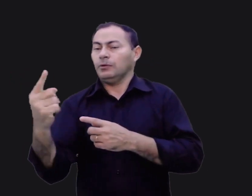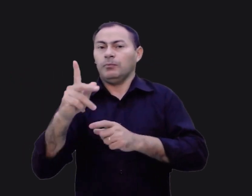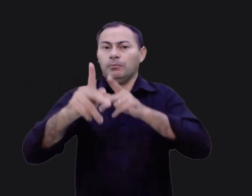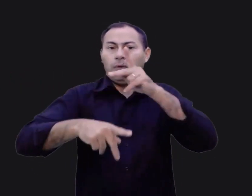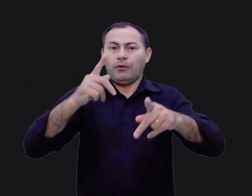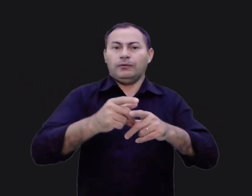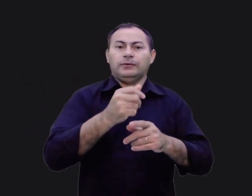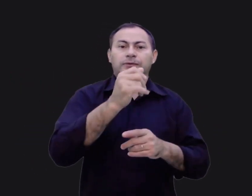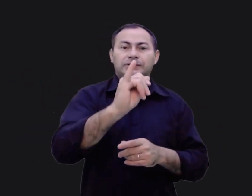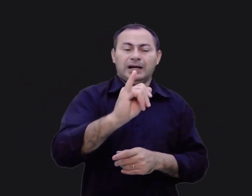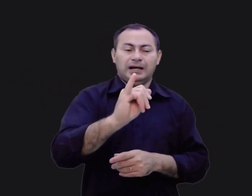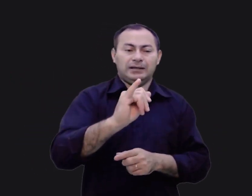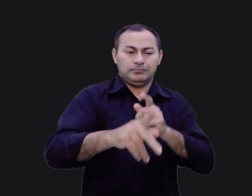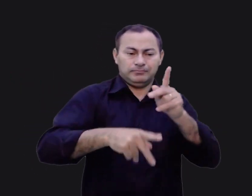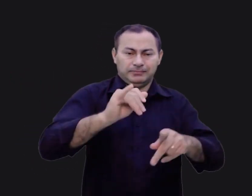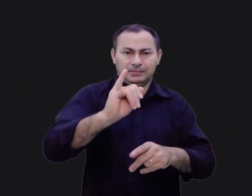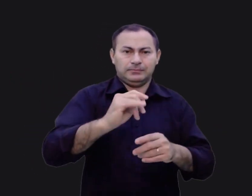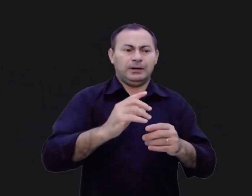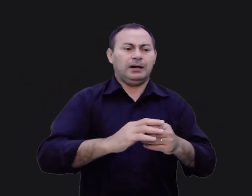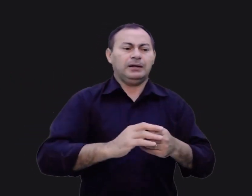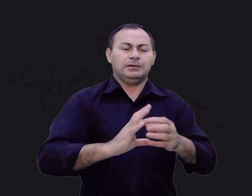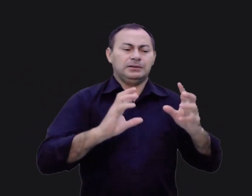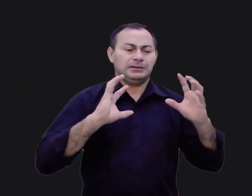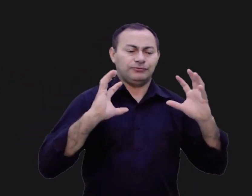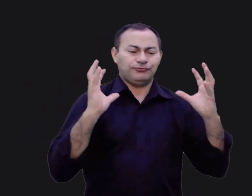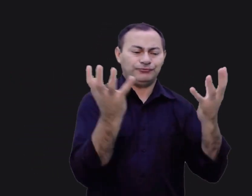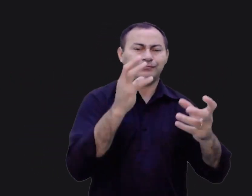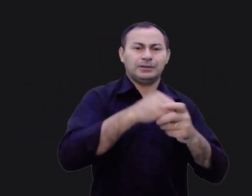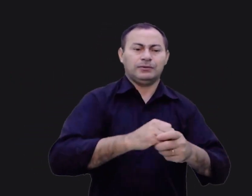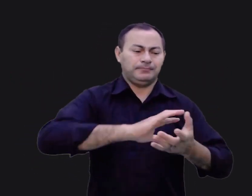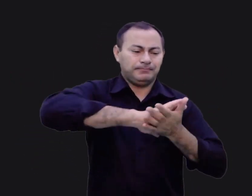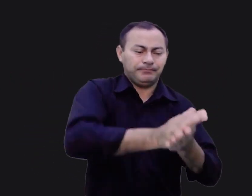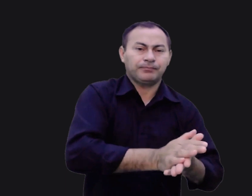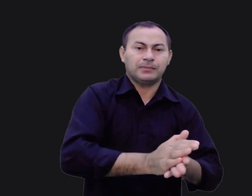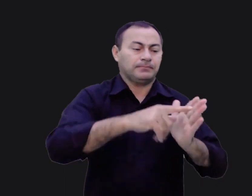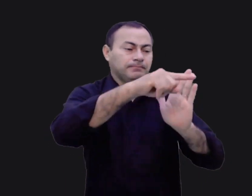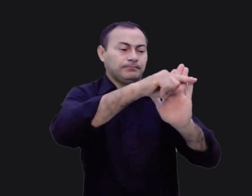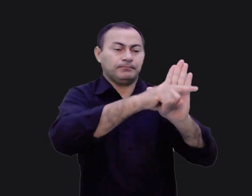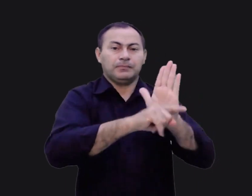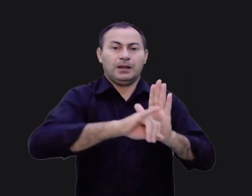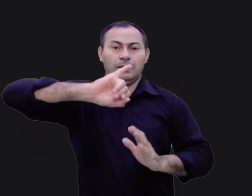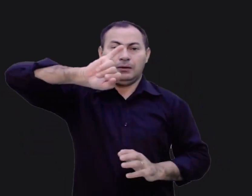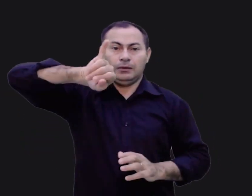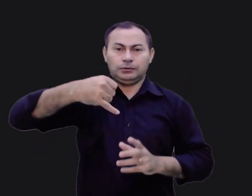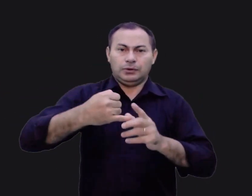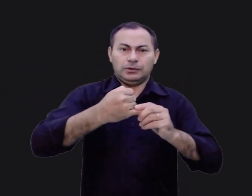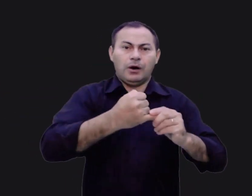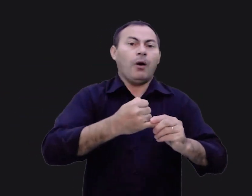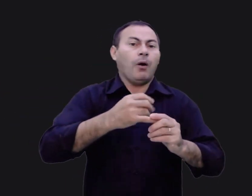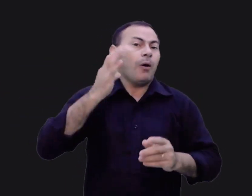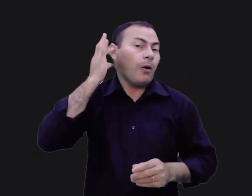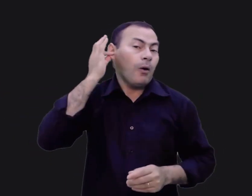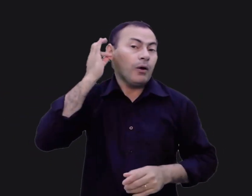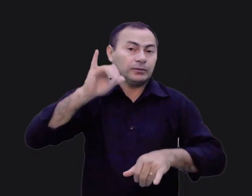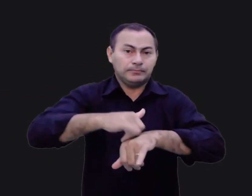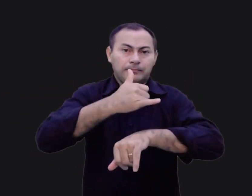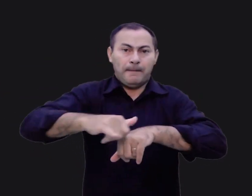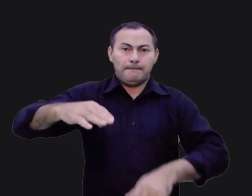Ai ficou totalmente cercado. Eles foram destruídos. Esse plano demonstrou que Josué era o ótimo estrategista